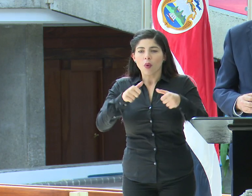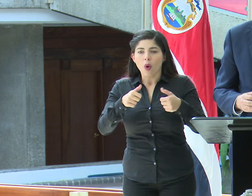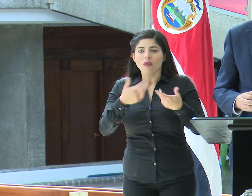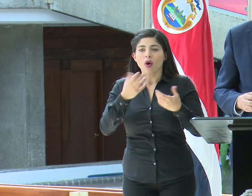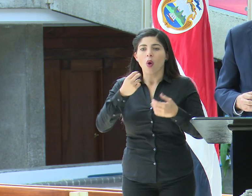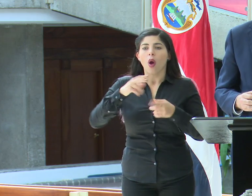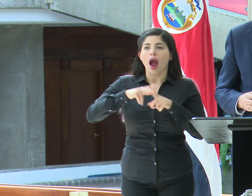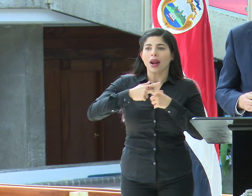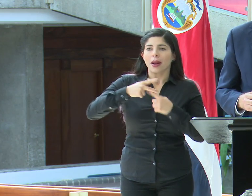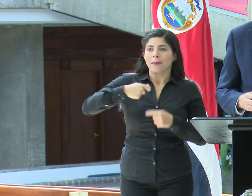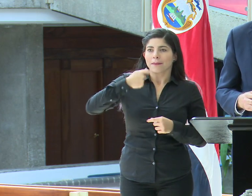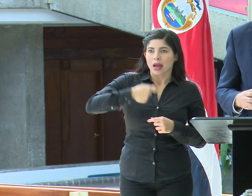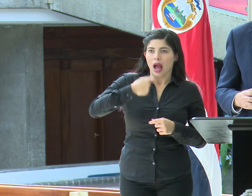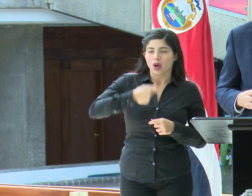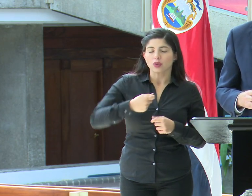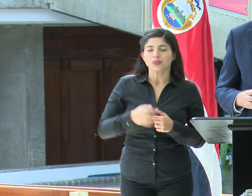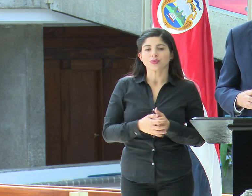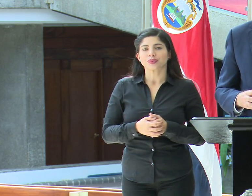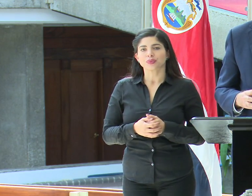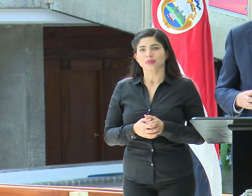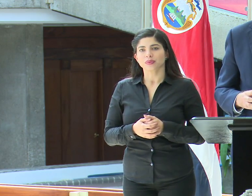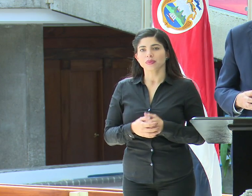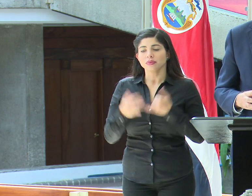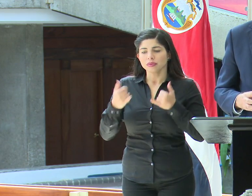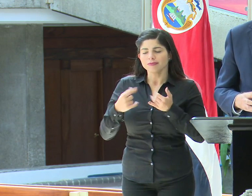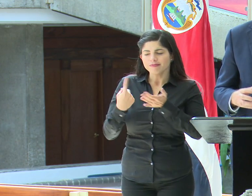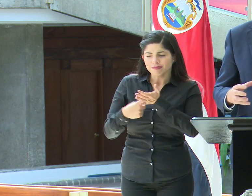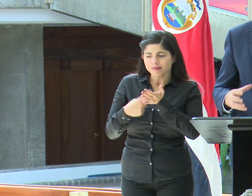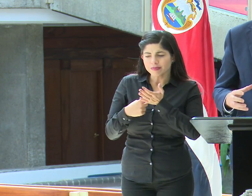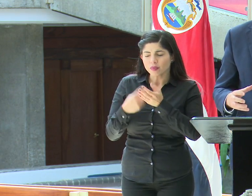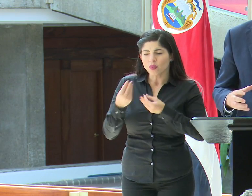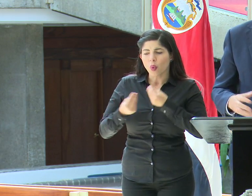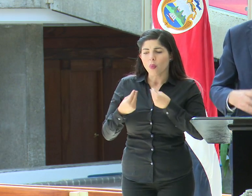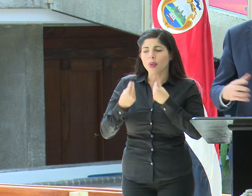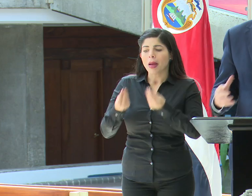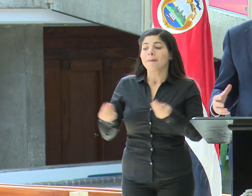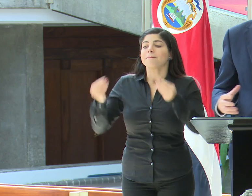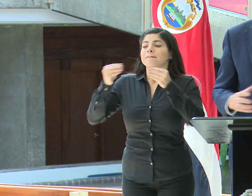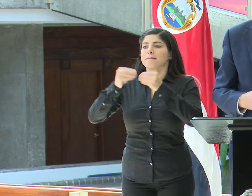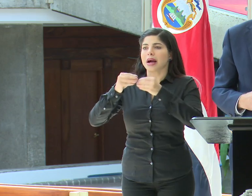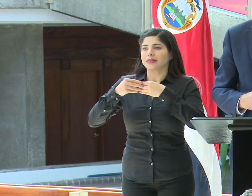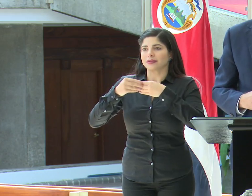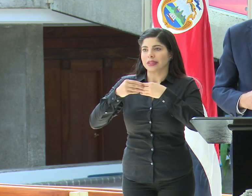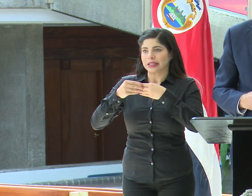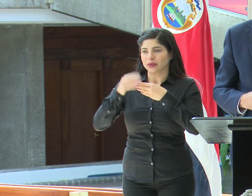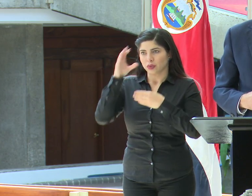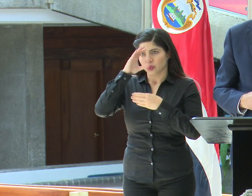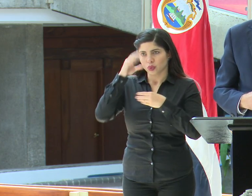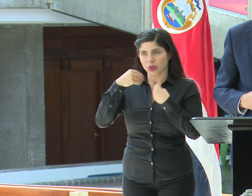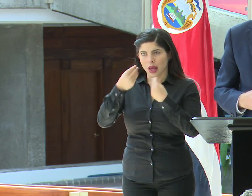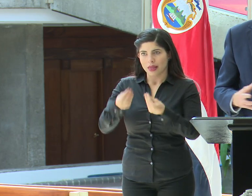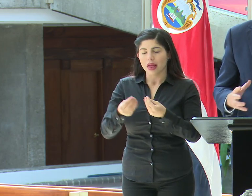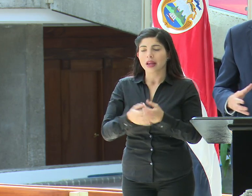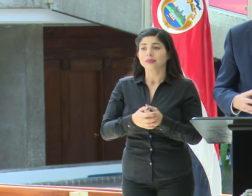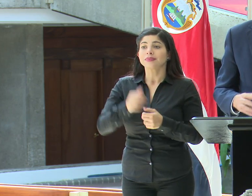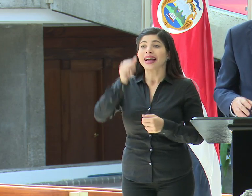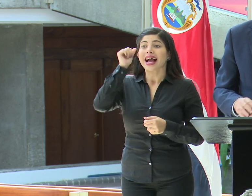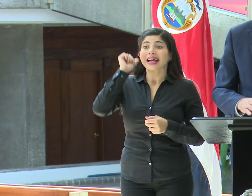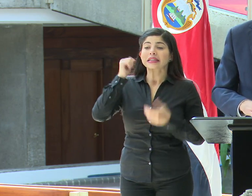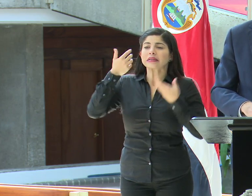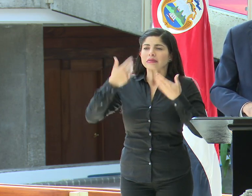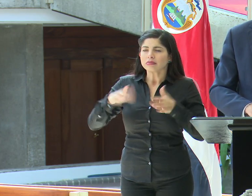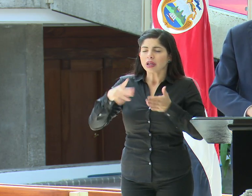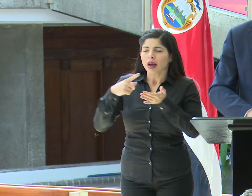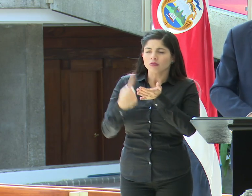arreglos de pago. Se está discutiendo flexibilizar eso aún más. Ayer hemos